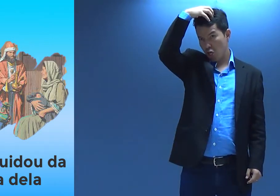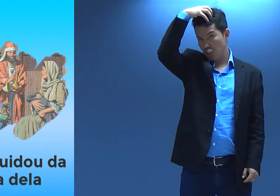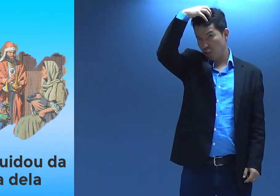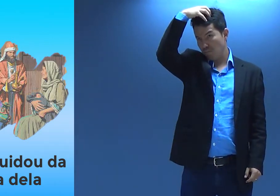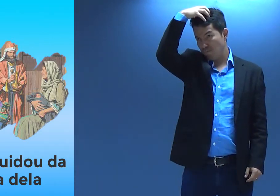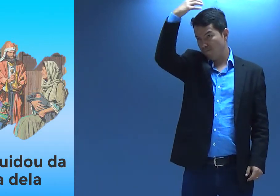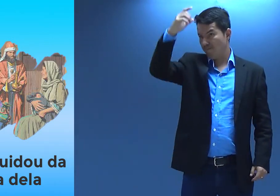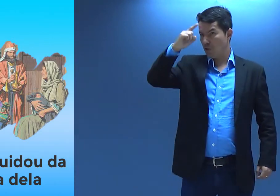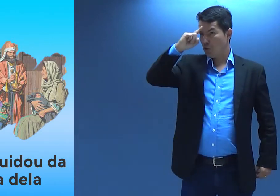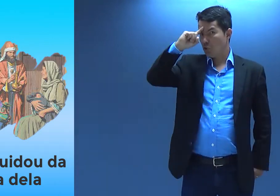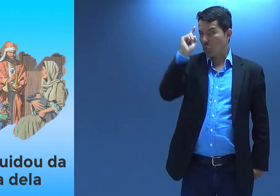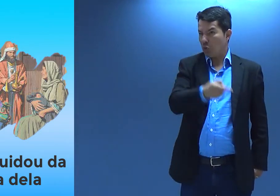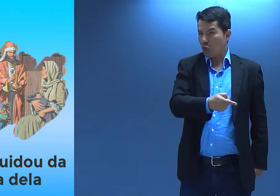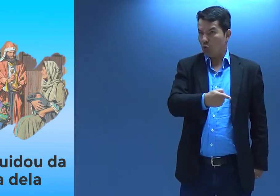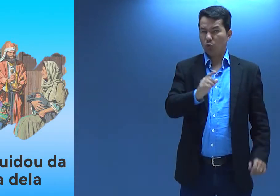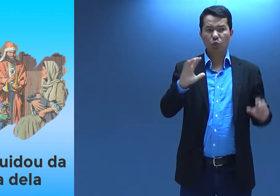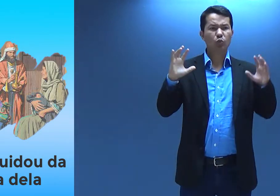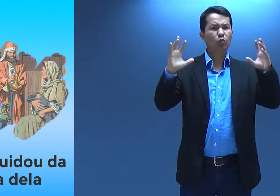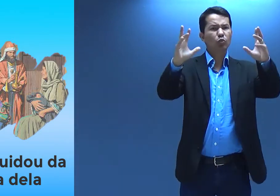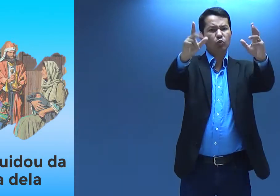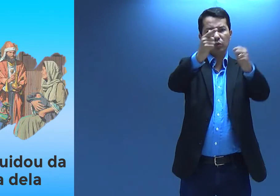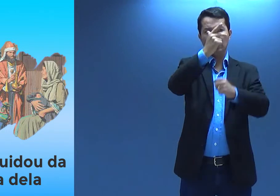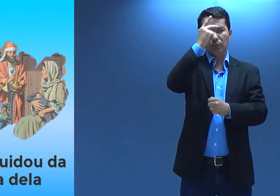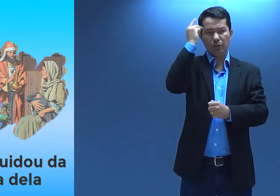Ai, tinha um rei que mandou o quê?